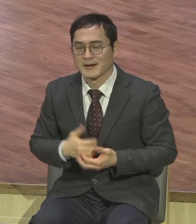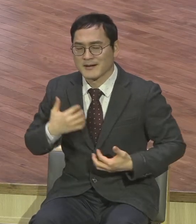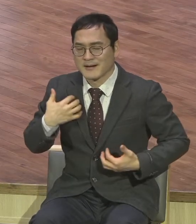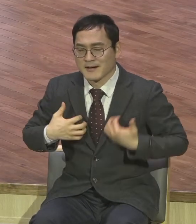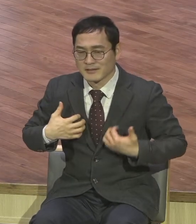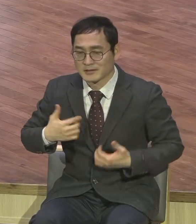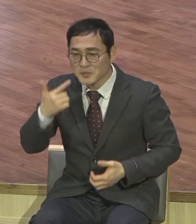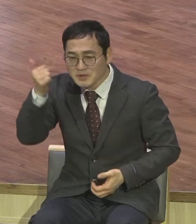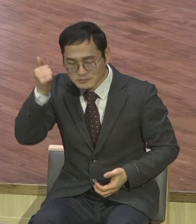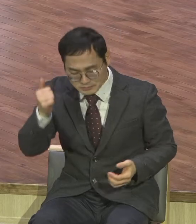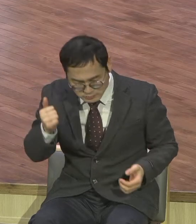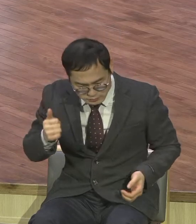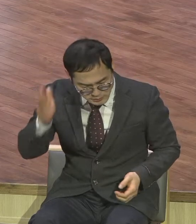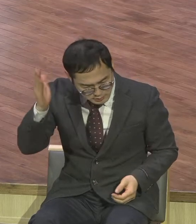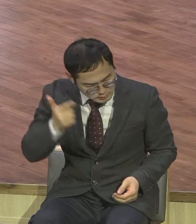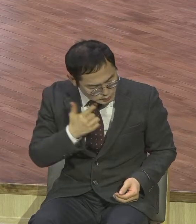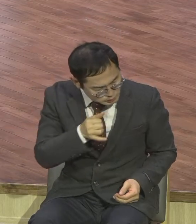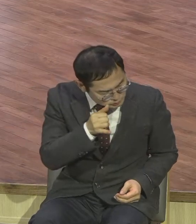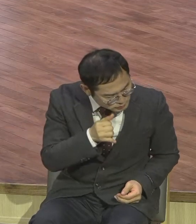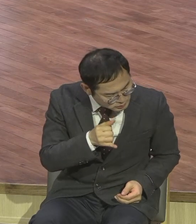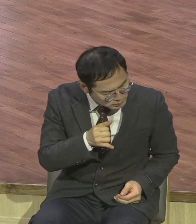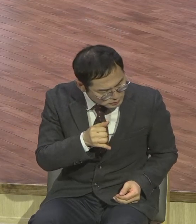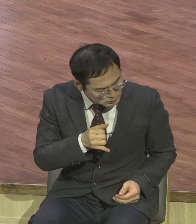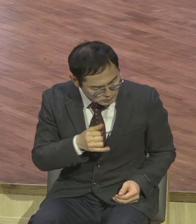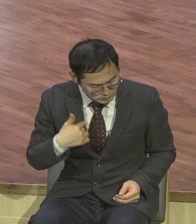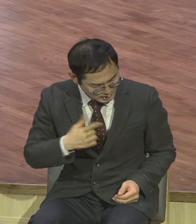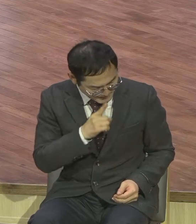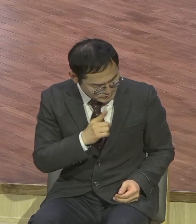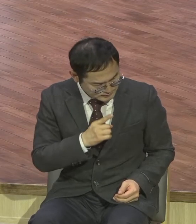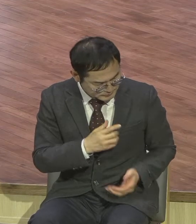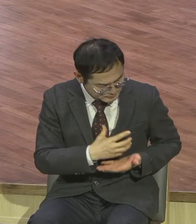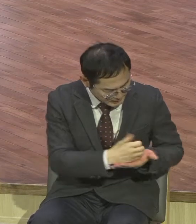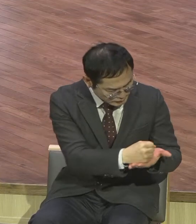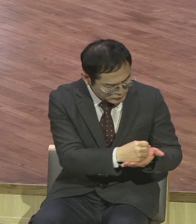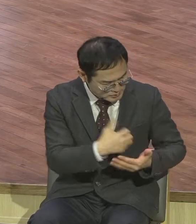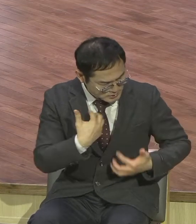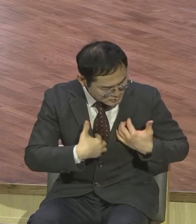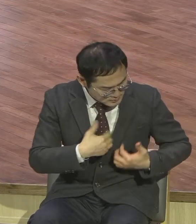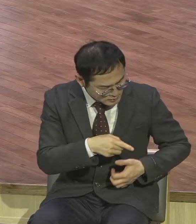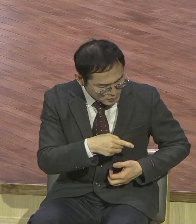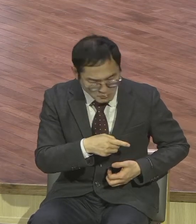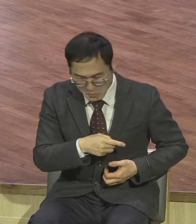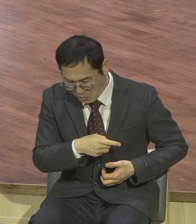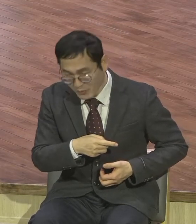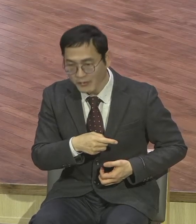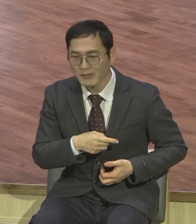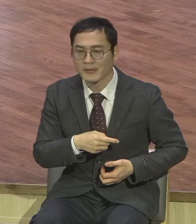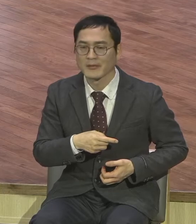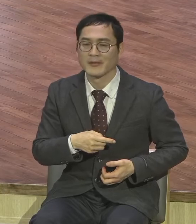대표적인 것이요 누구 때문에 실족한다 누구 때문에 목사가